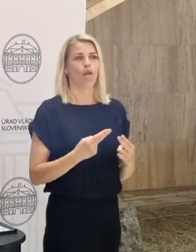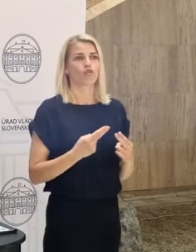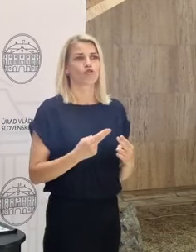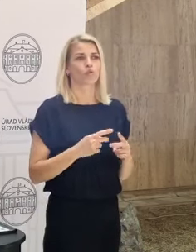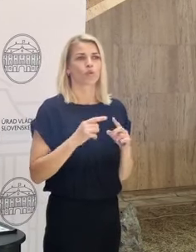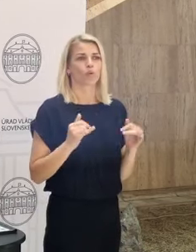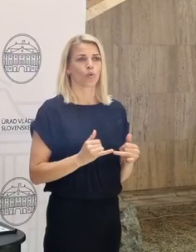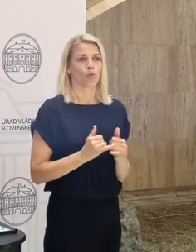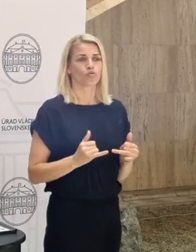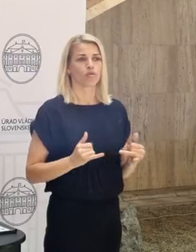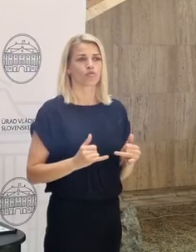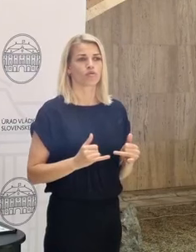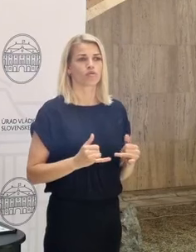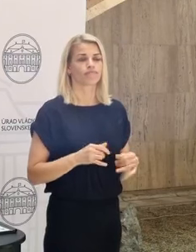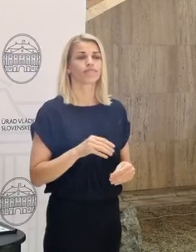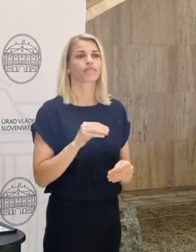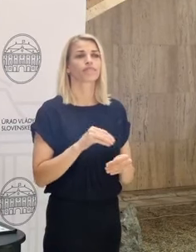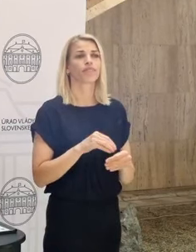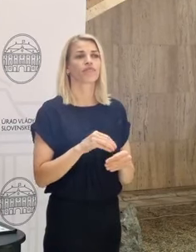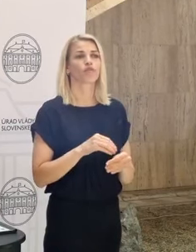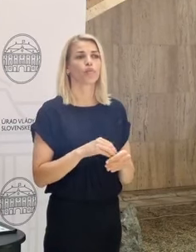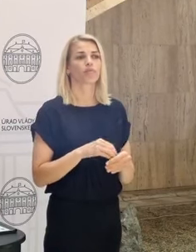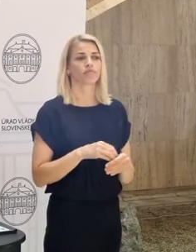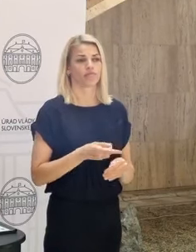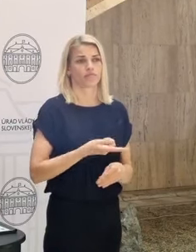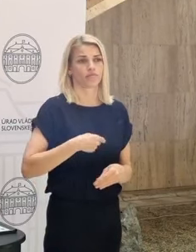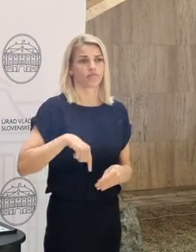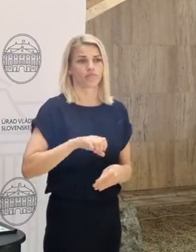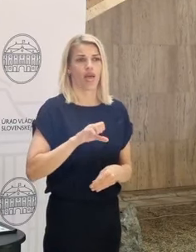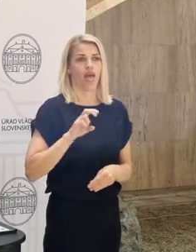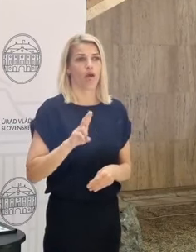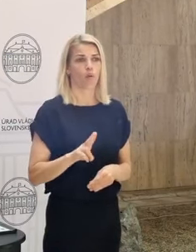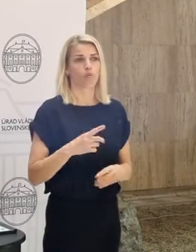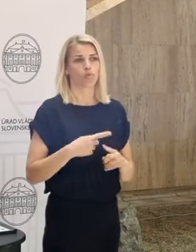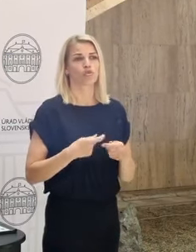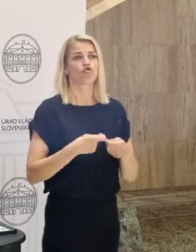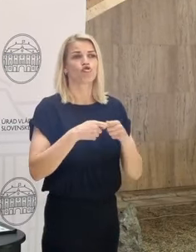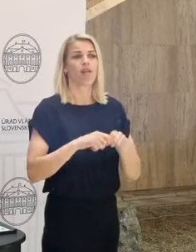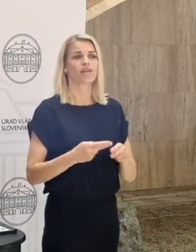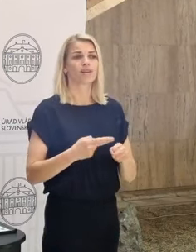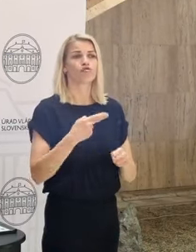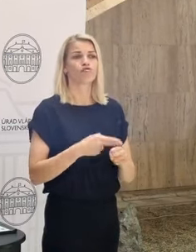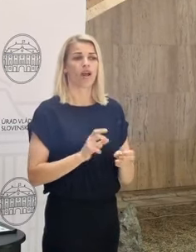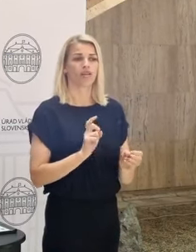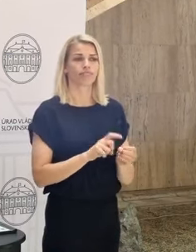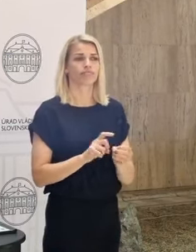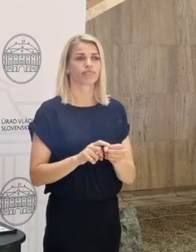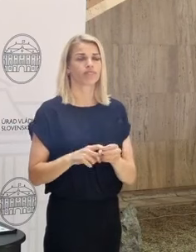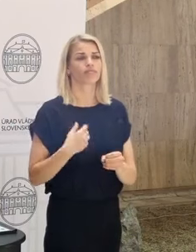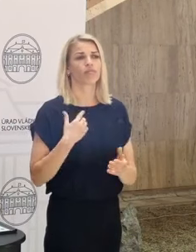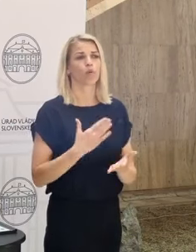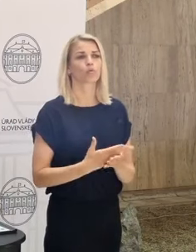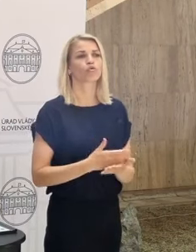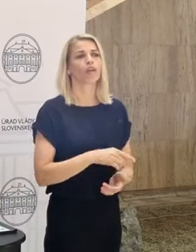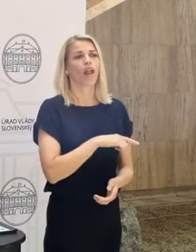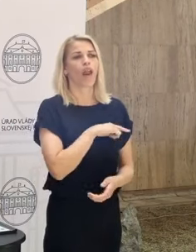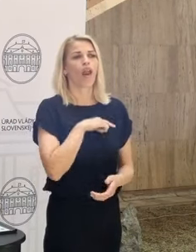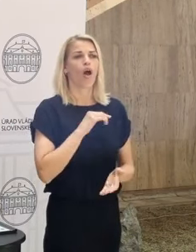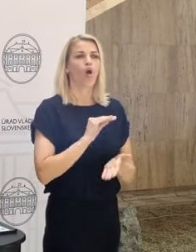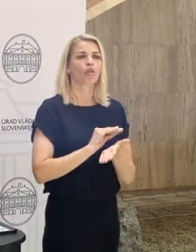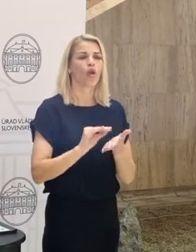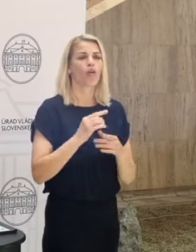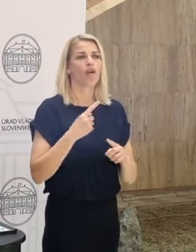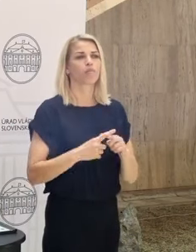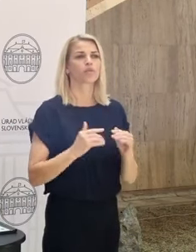fakt. A to je to, že sme ako EÚ alebo členské štáty dlho tolerovali a robili